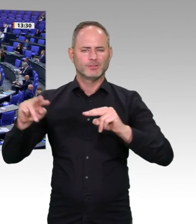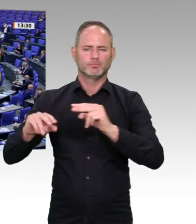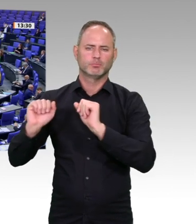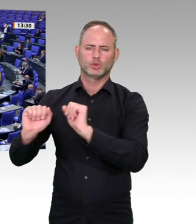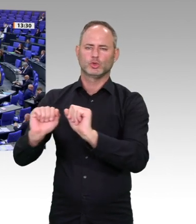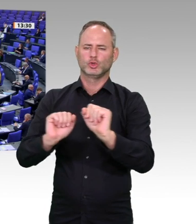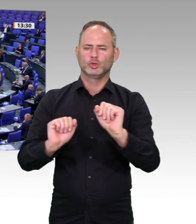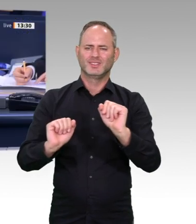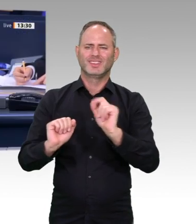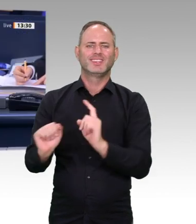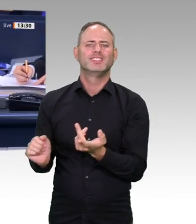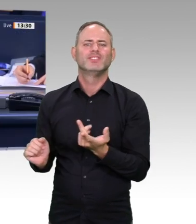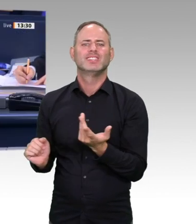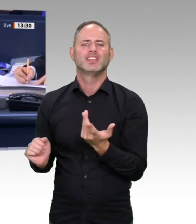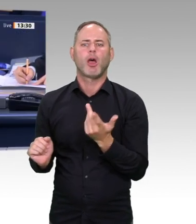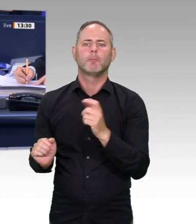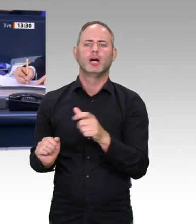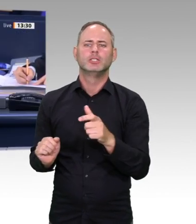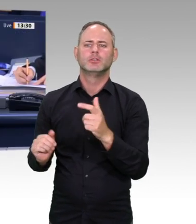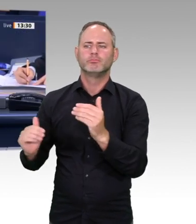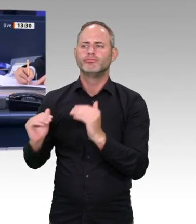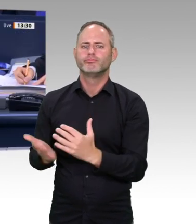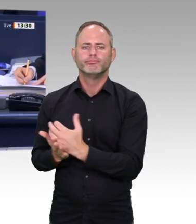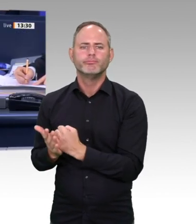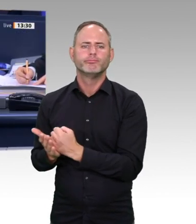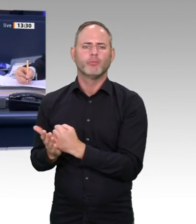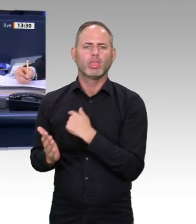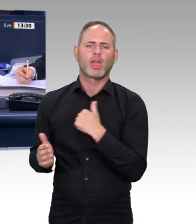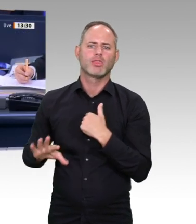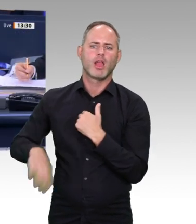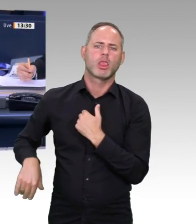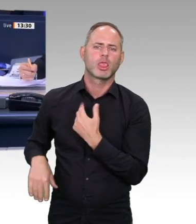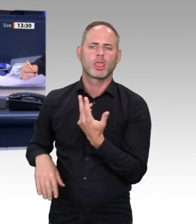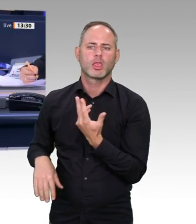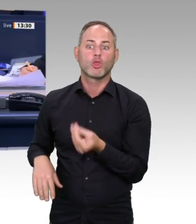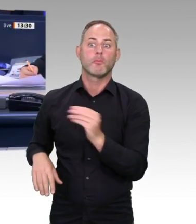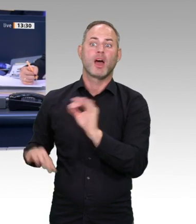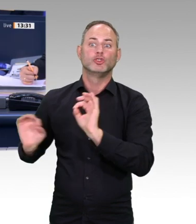Die nächste Rednerin ist die Kollegin Dr. Anna Christmann, Bündnis 90 Grünen.